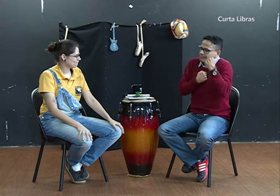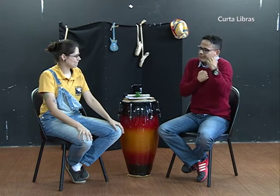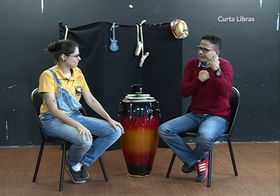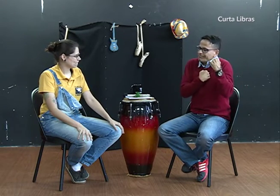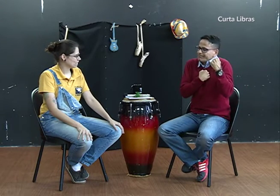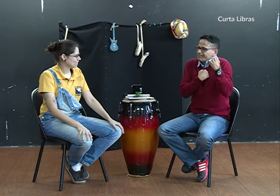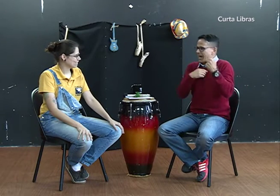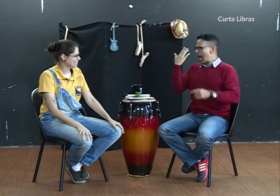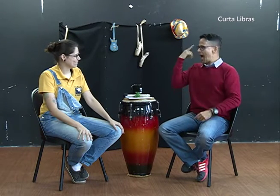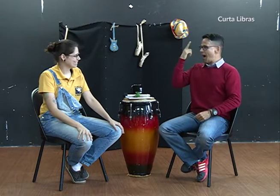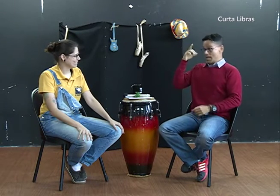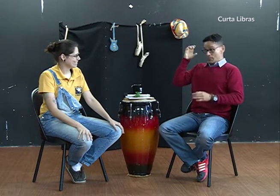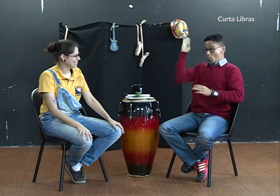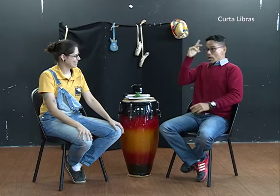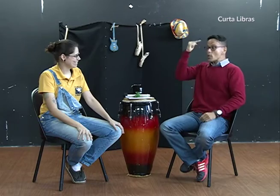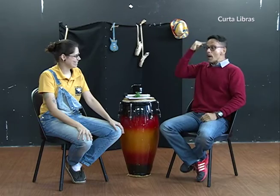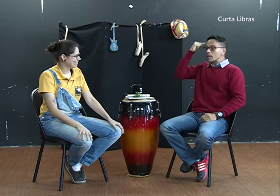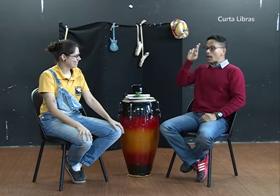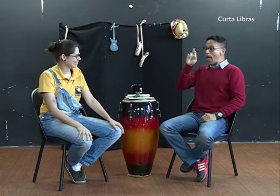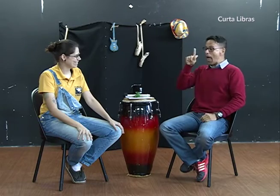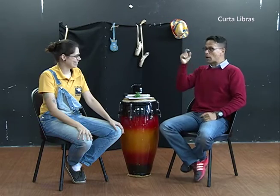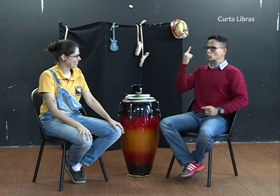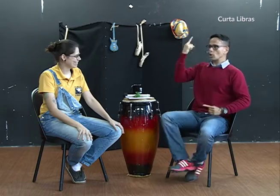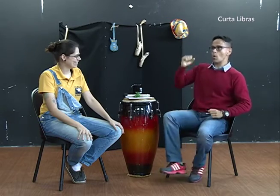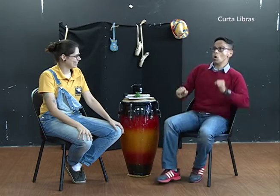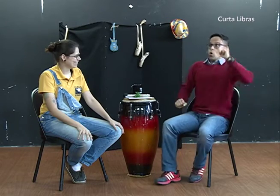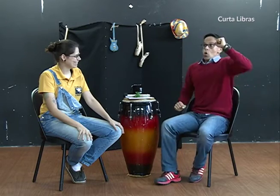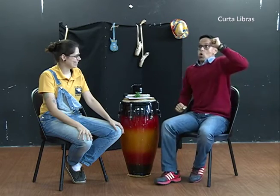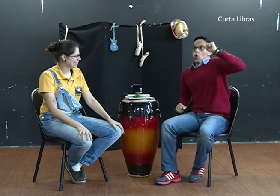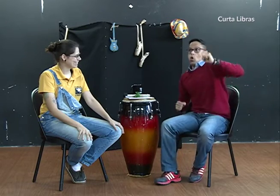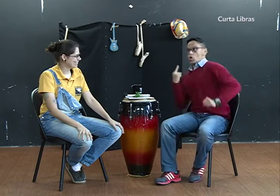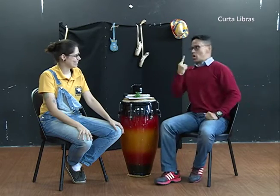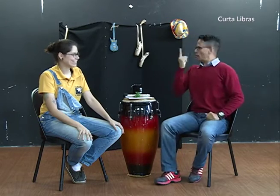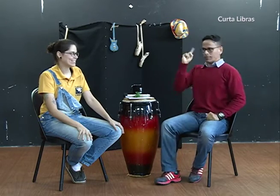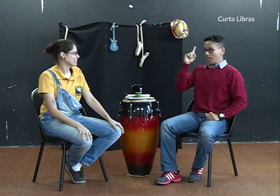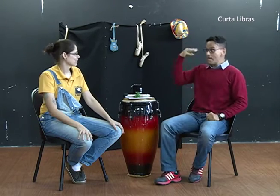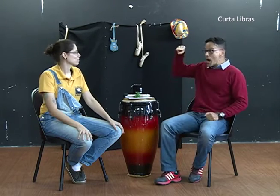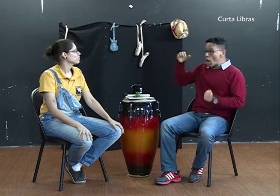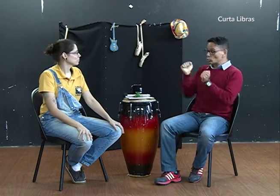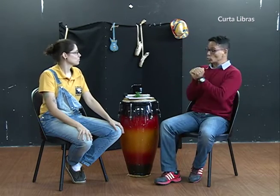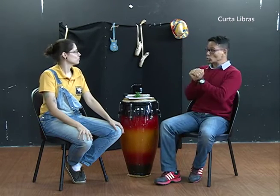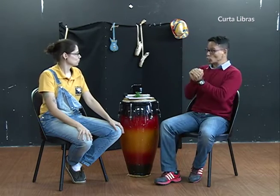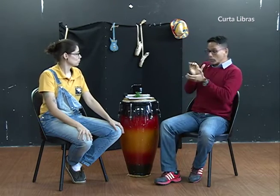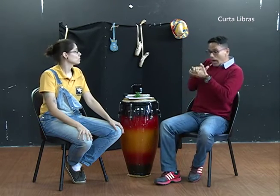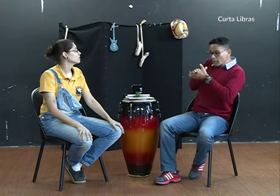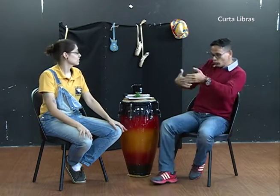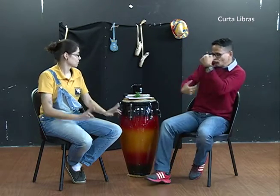juntinho. Os brasileiros pensam que o reggae é dançado somente de uma maneira, mas não é a única.